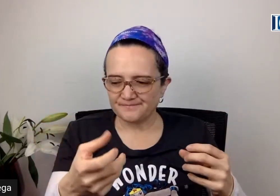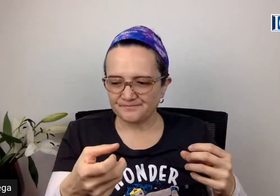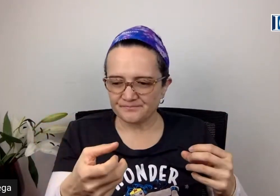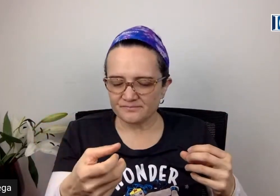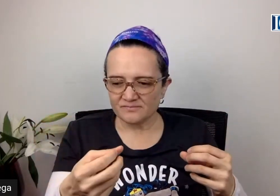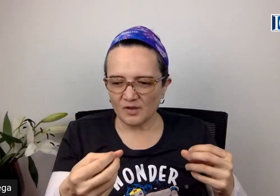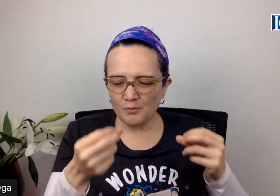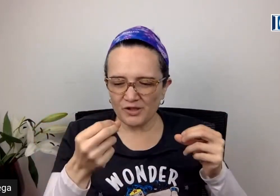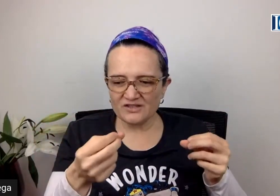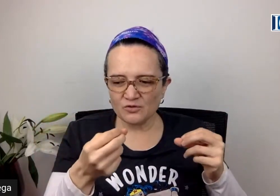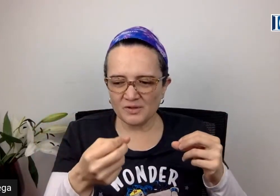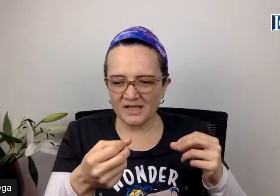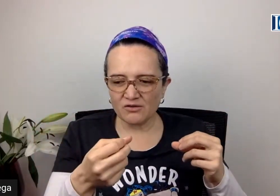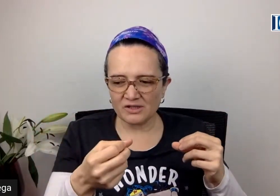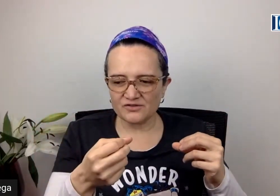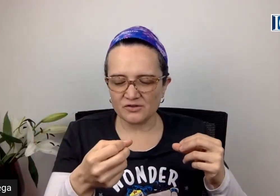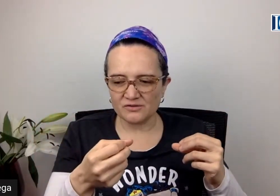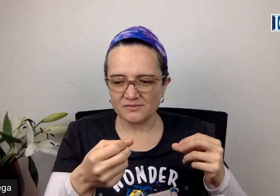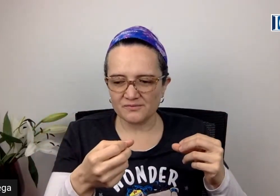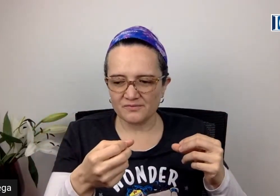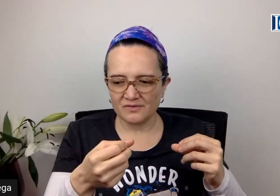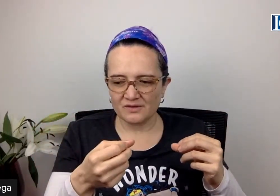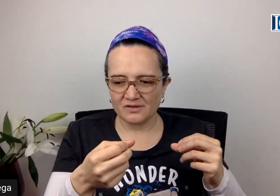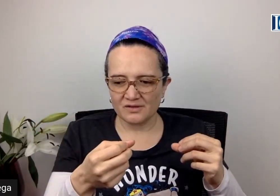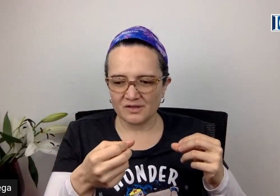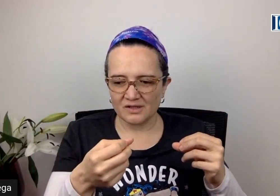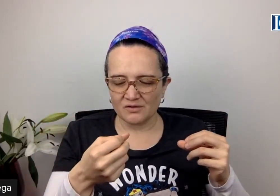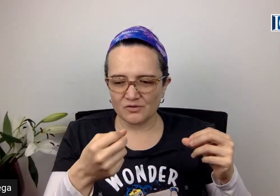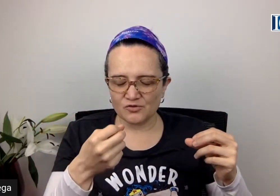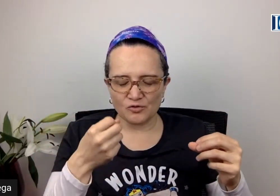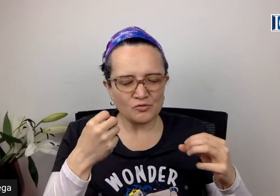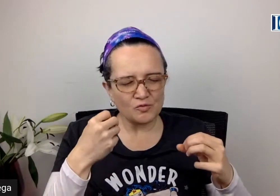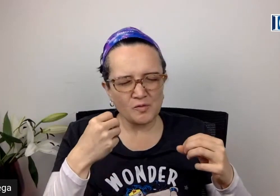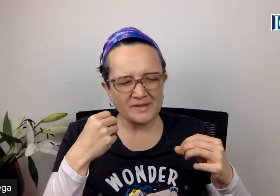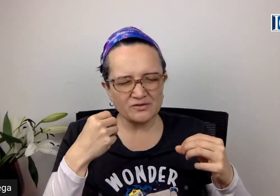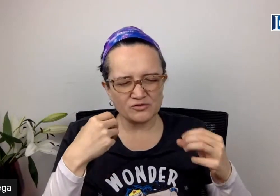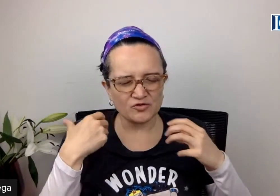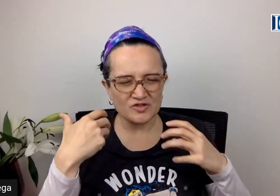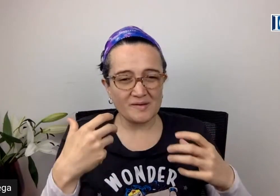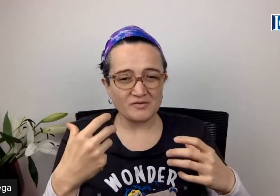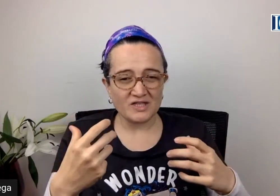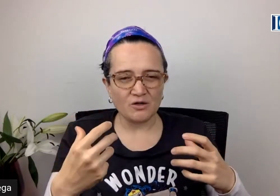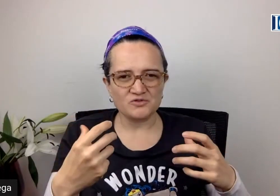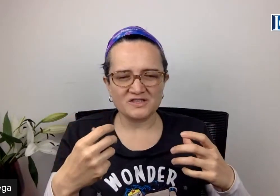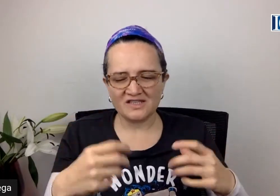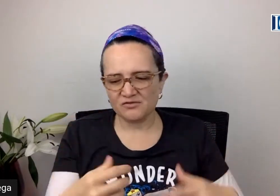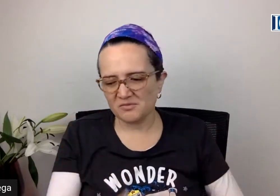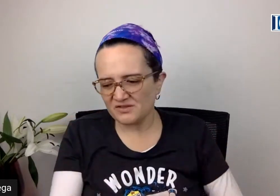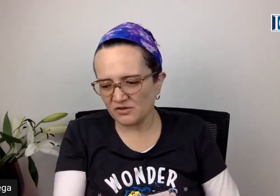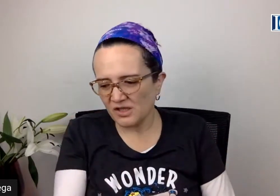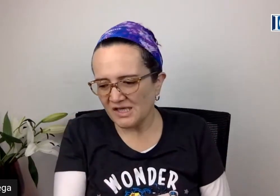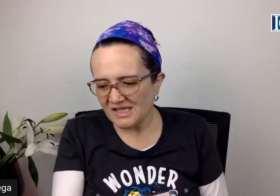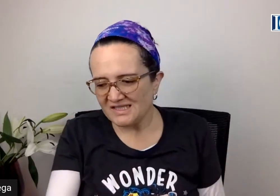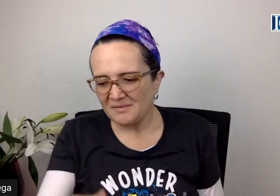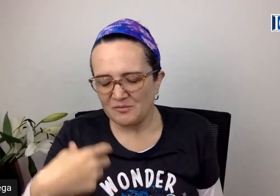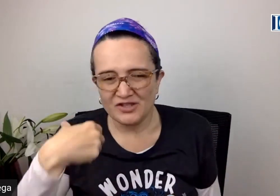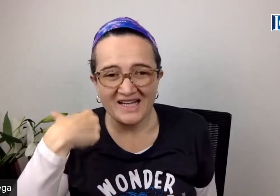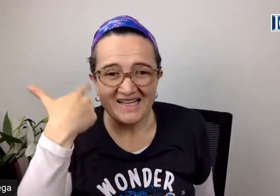Entonces, ¿por qué esto viene a colación? Yo, un momento, nosotros llamamos en el coaching de transformación, llamamos a las